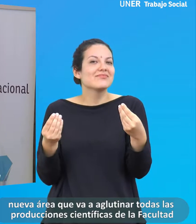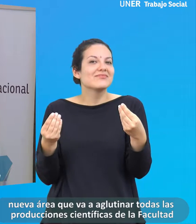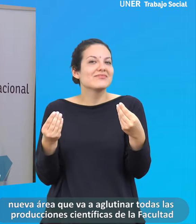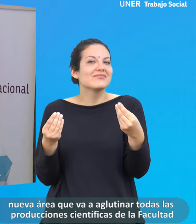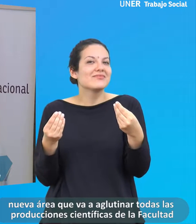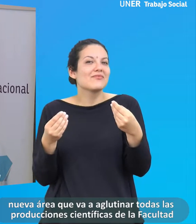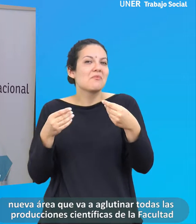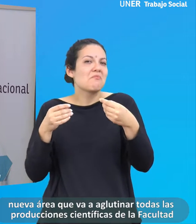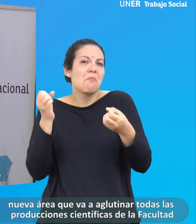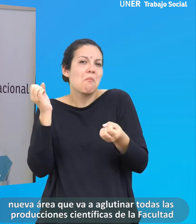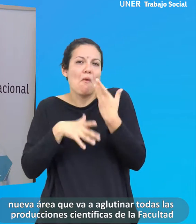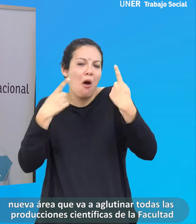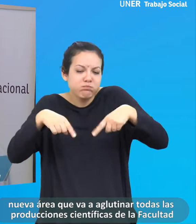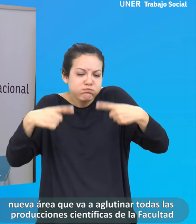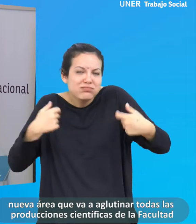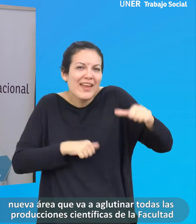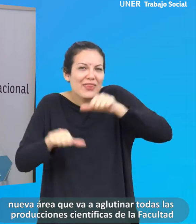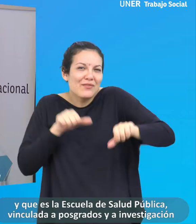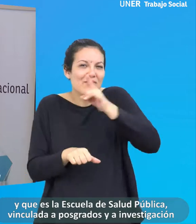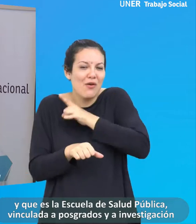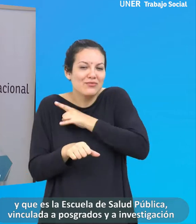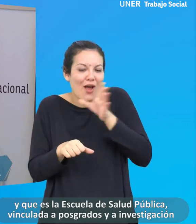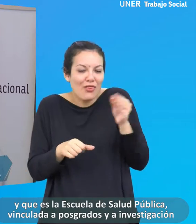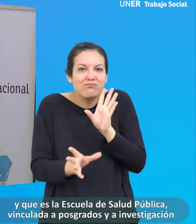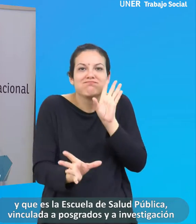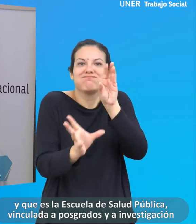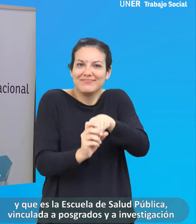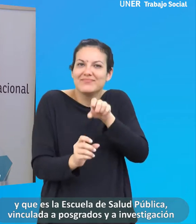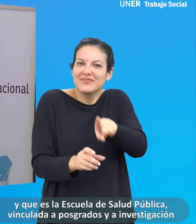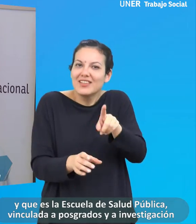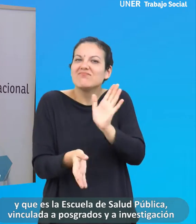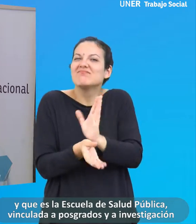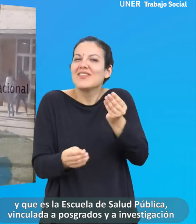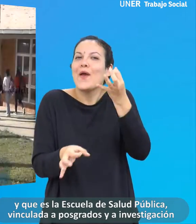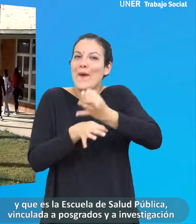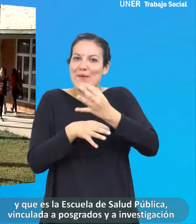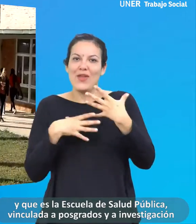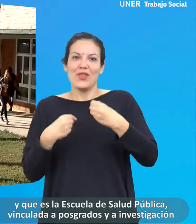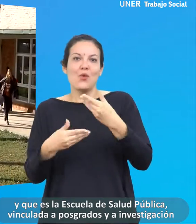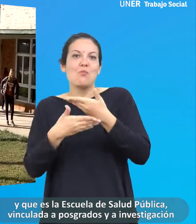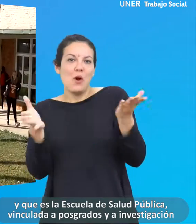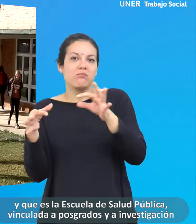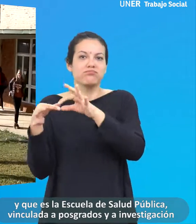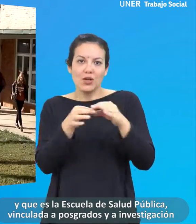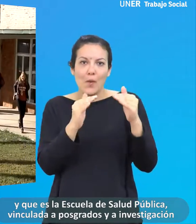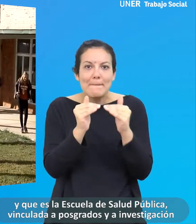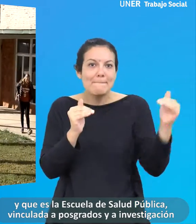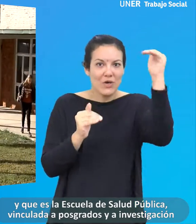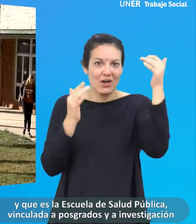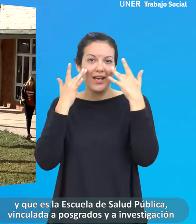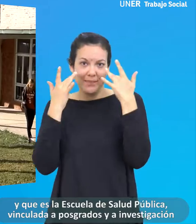todas las producciones científicas de la facultad y que es la Escuela de Salud Pública, vinculada a posgrado y a